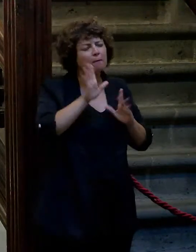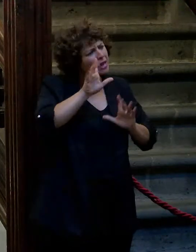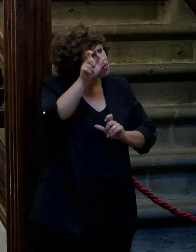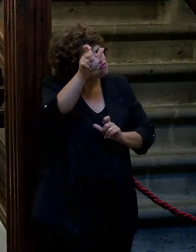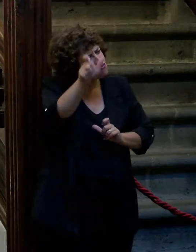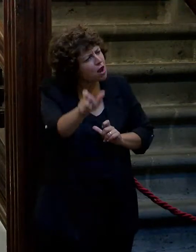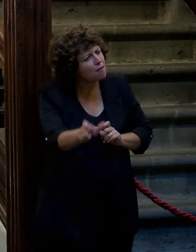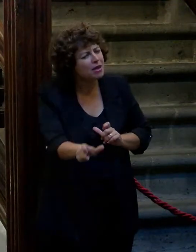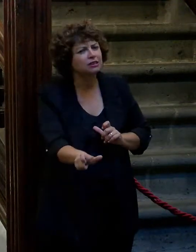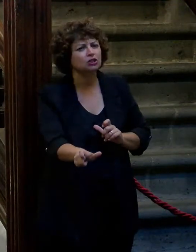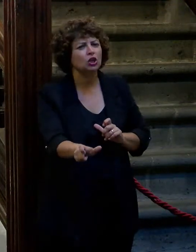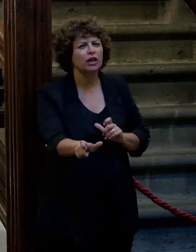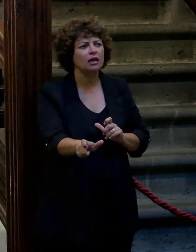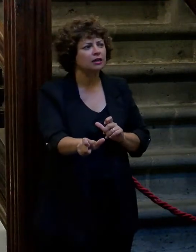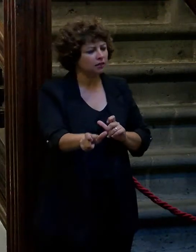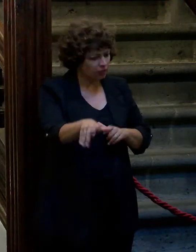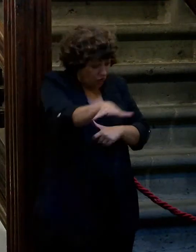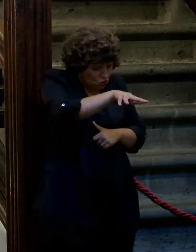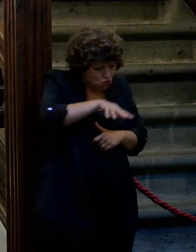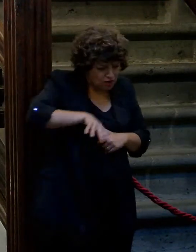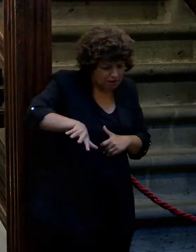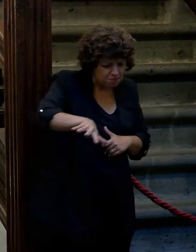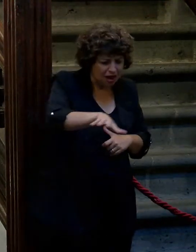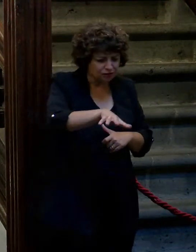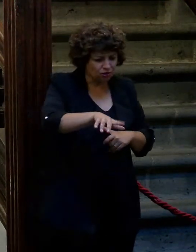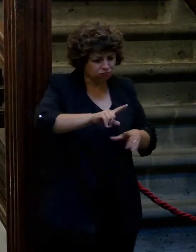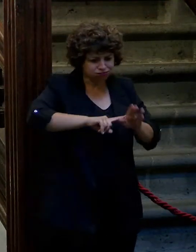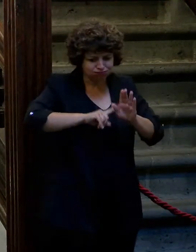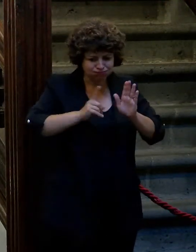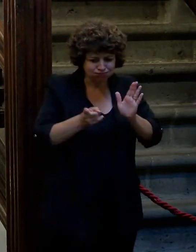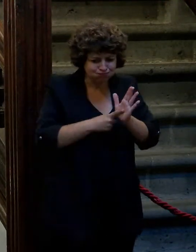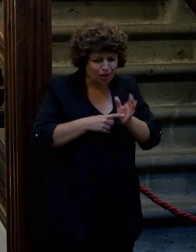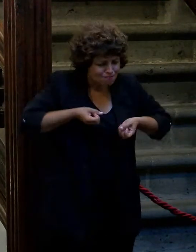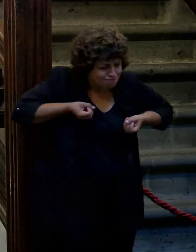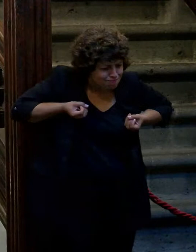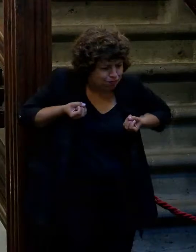persona que llenaba un espacio y es claro por eso me gusta y estaba